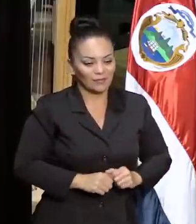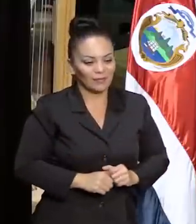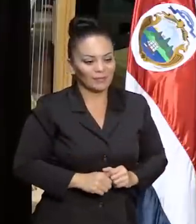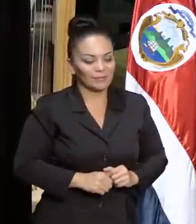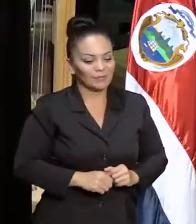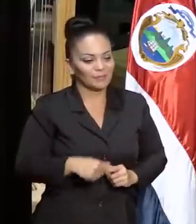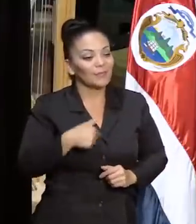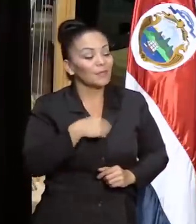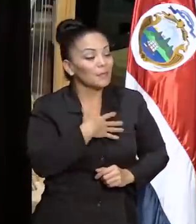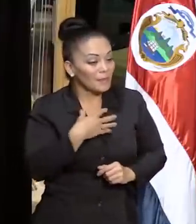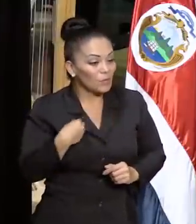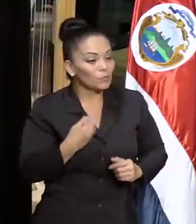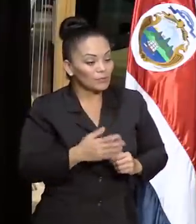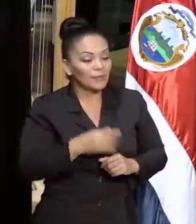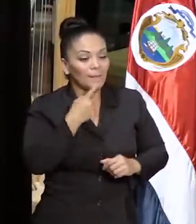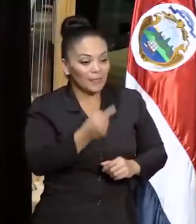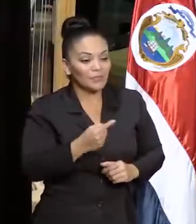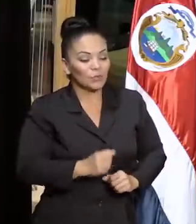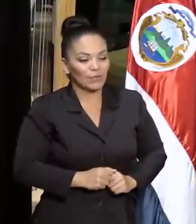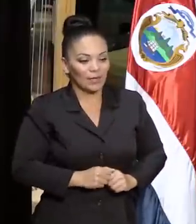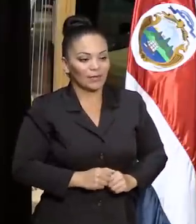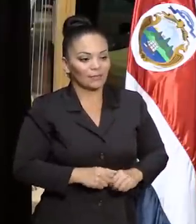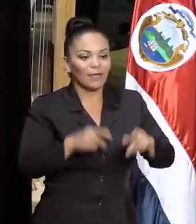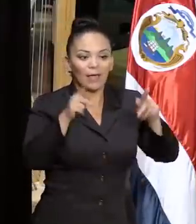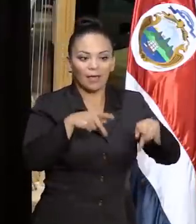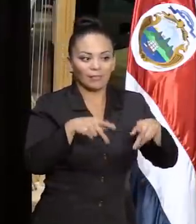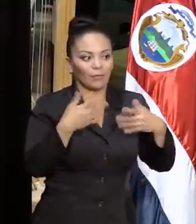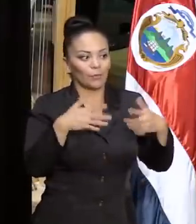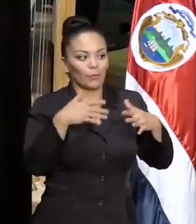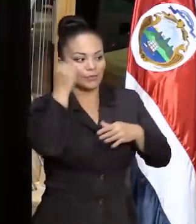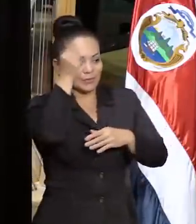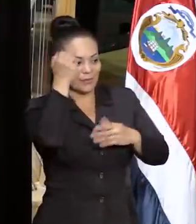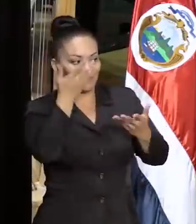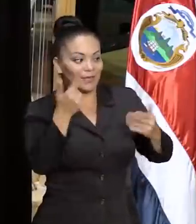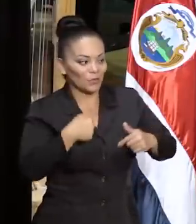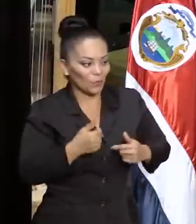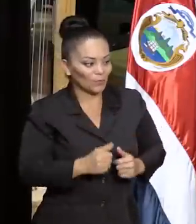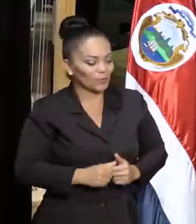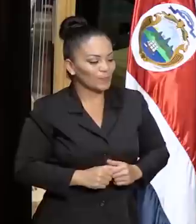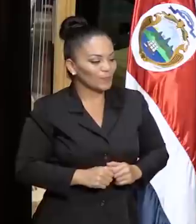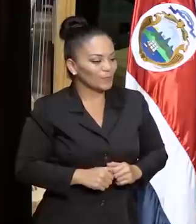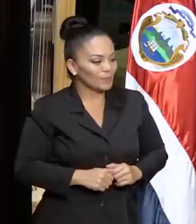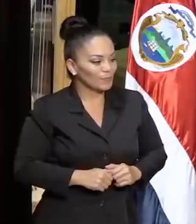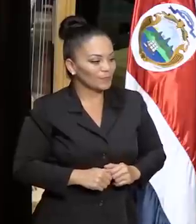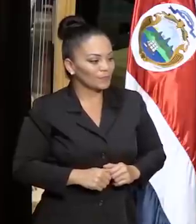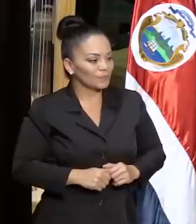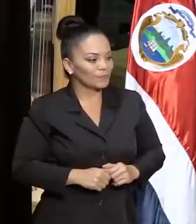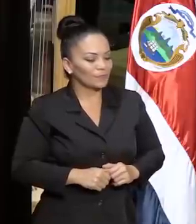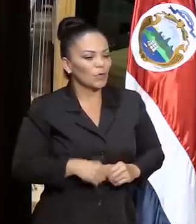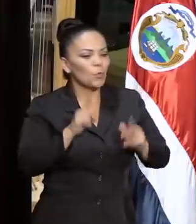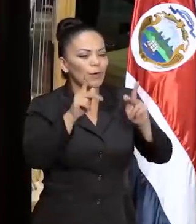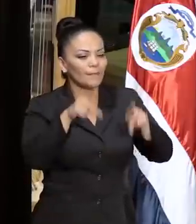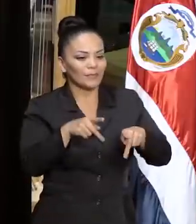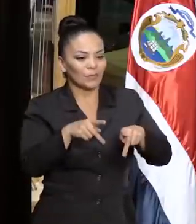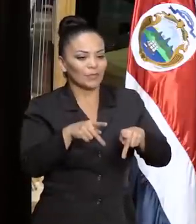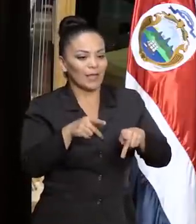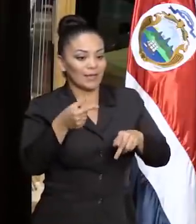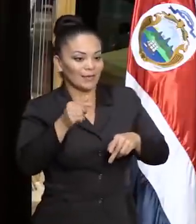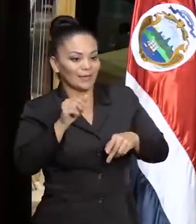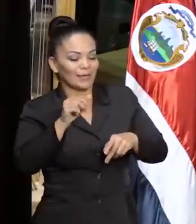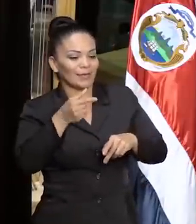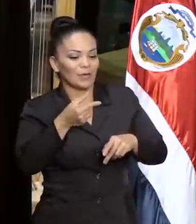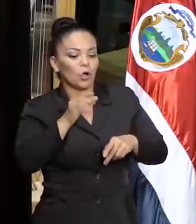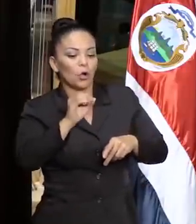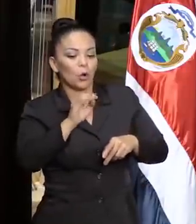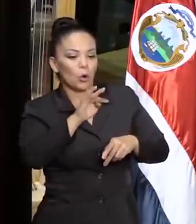A mí me gusta mencionar gente mucho más sabia que yo y el inmortal Goethe o